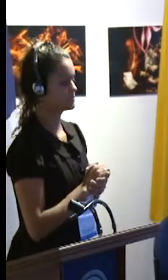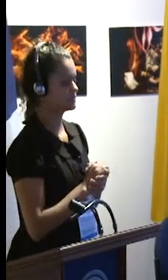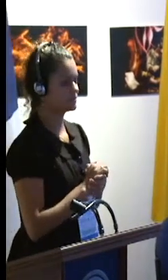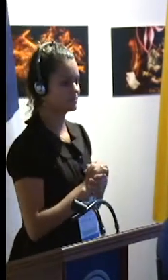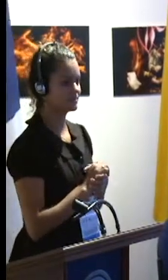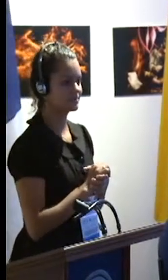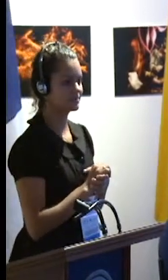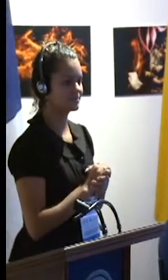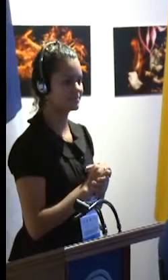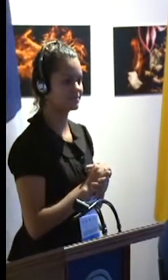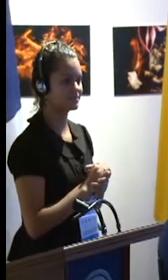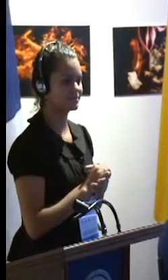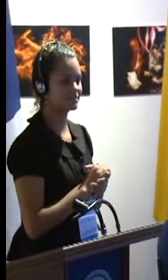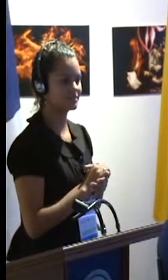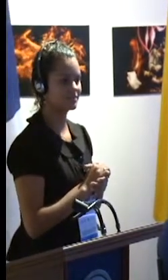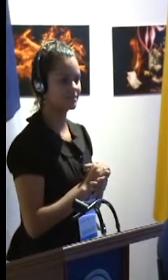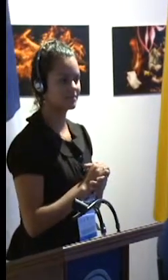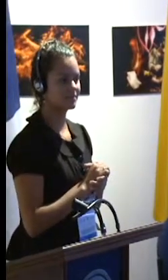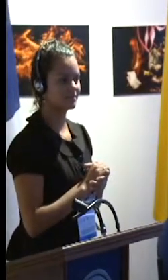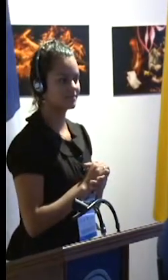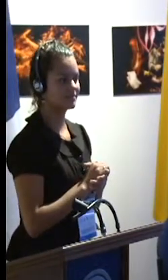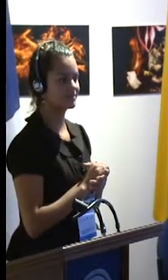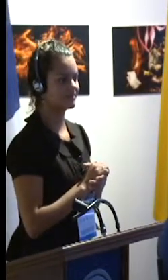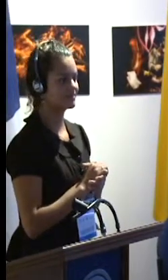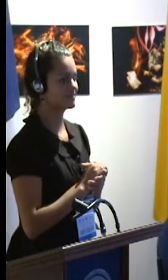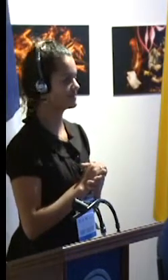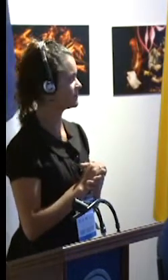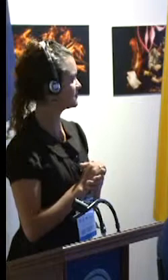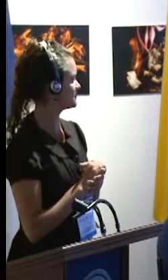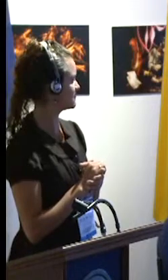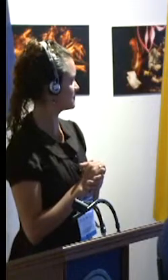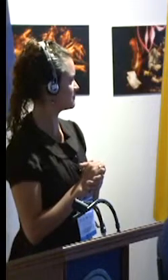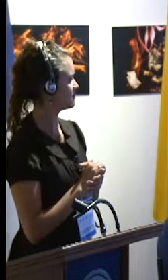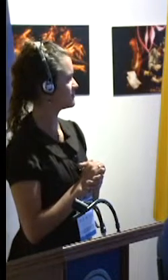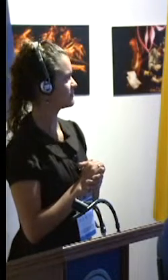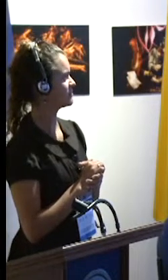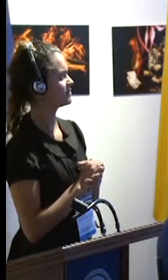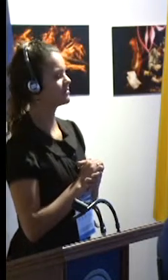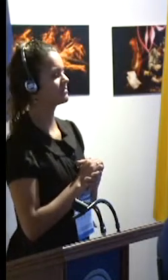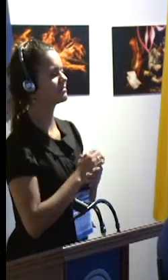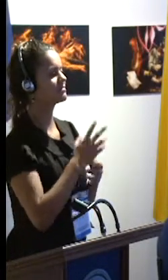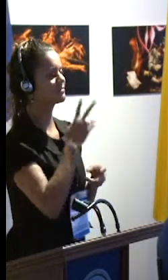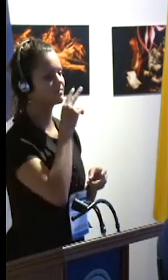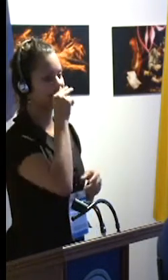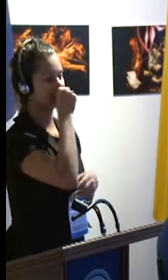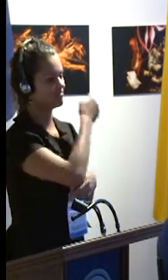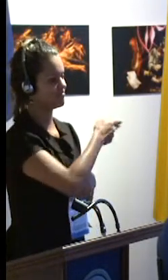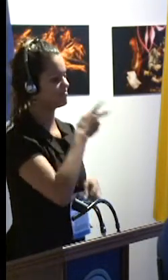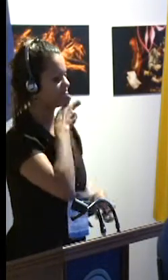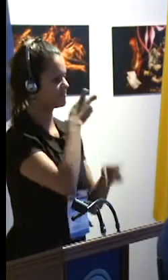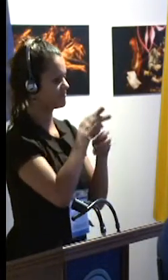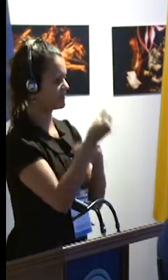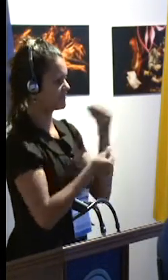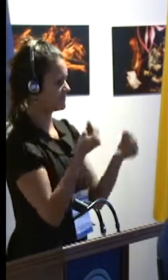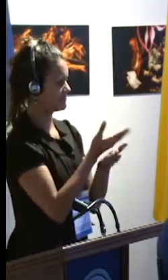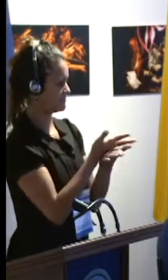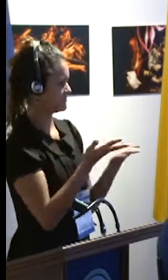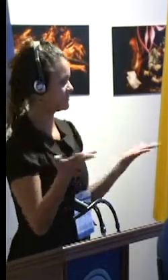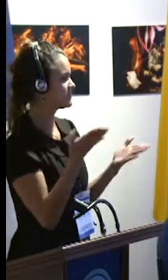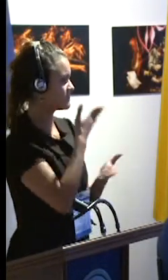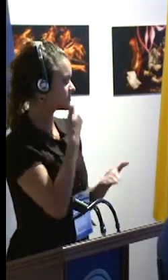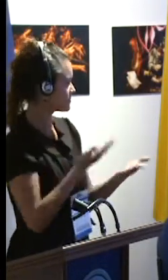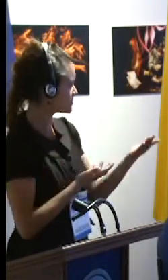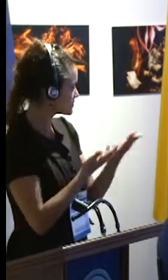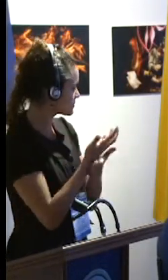tienen más dificultades para acceder. y se les aconseja